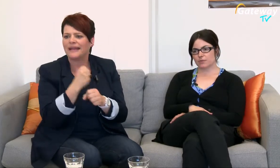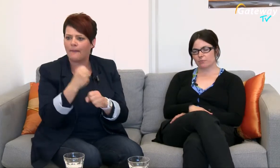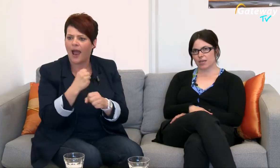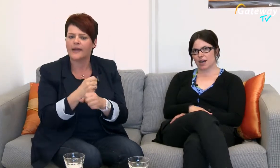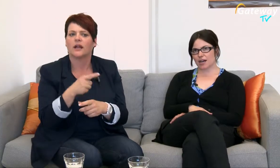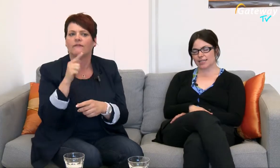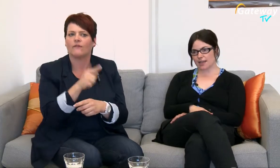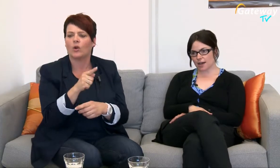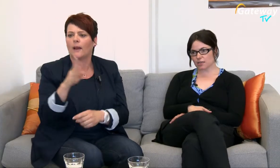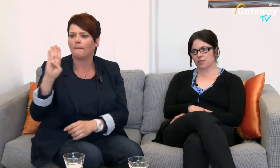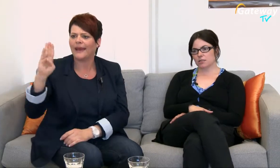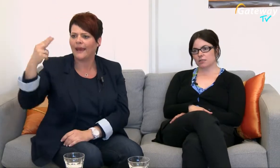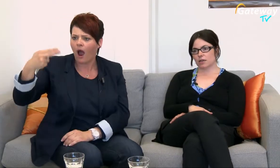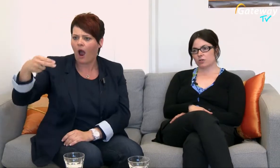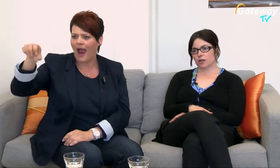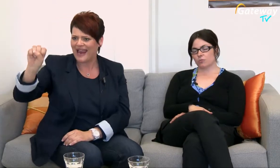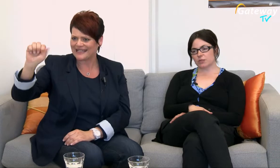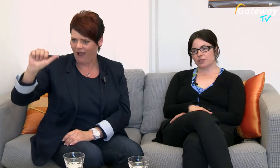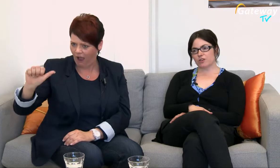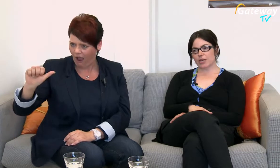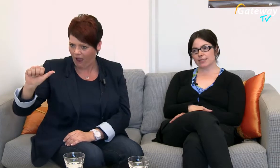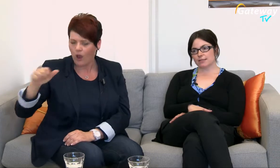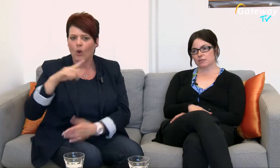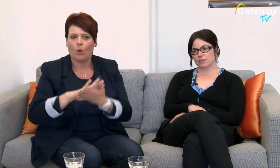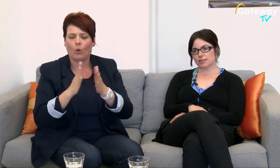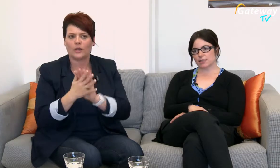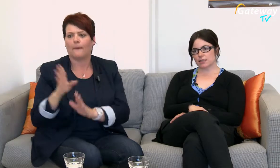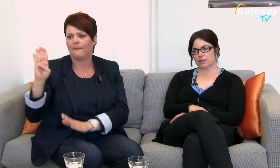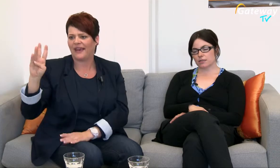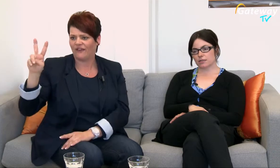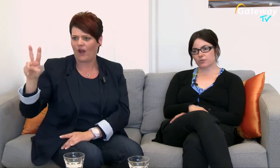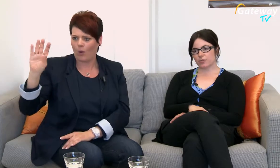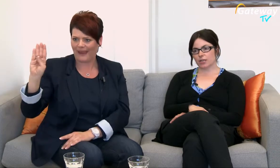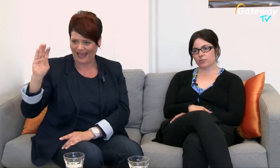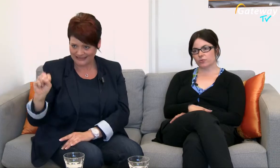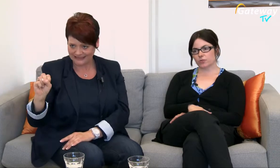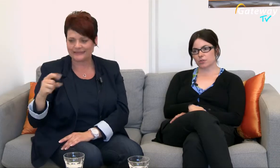BHSA Genau, oder auch mit dem DVBS Das ist ja der Verband für